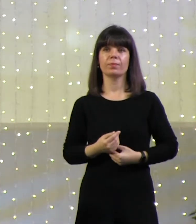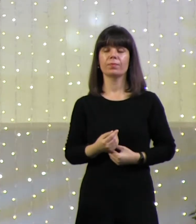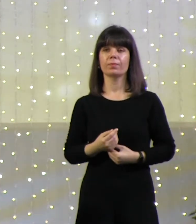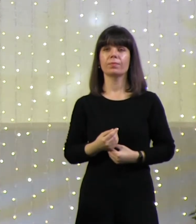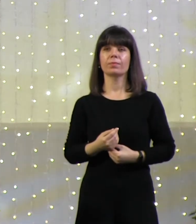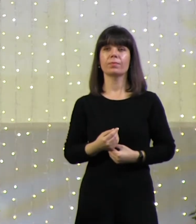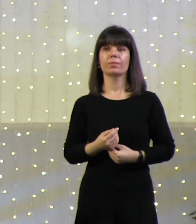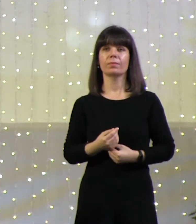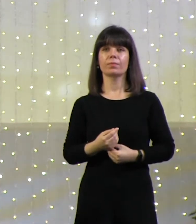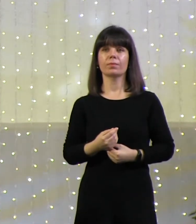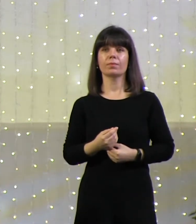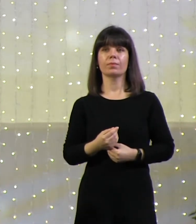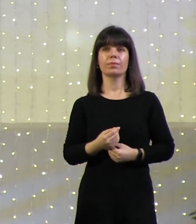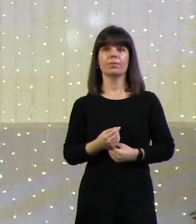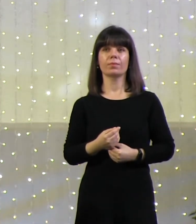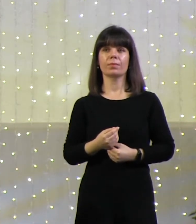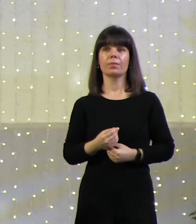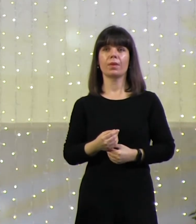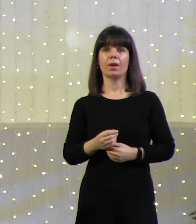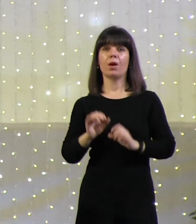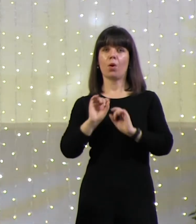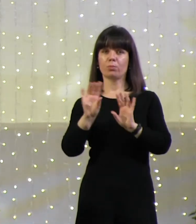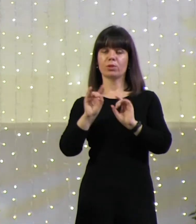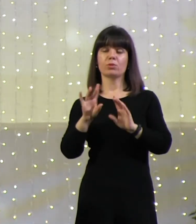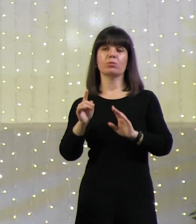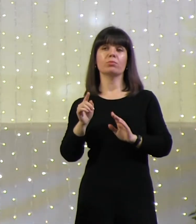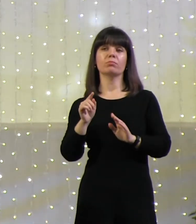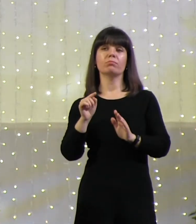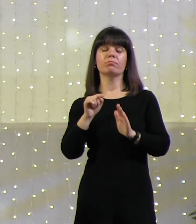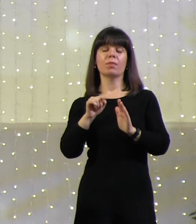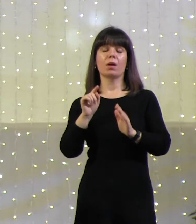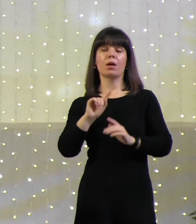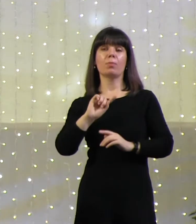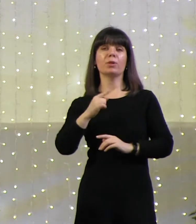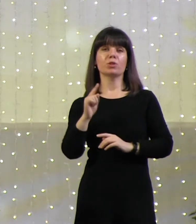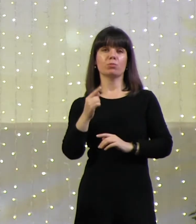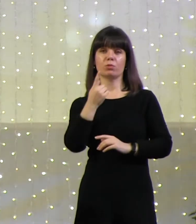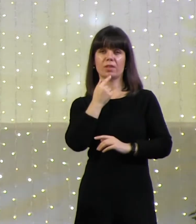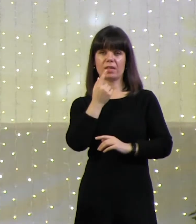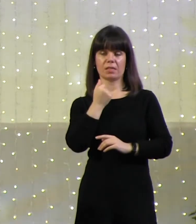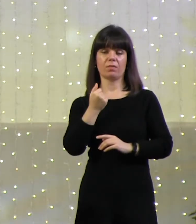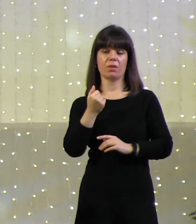Отдельное объяснение, почему она красного цвета. Но Он садится на белого коня.